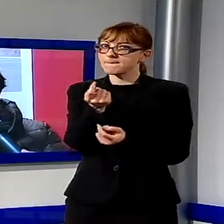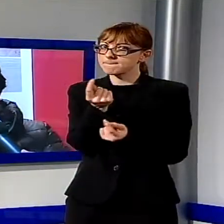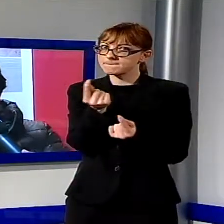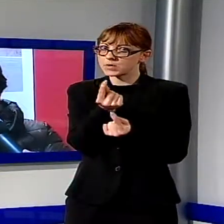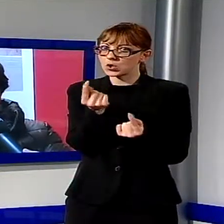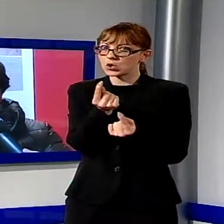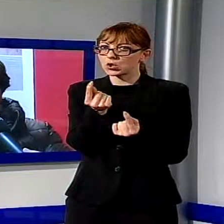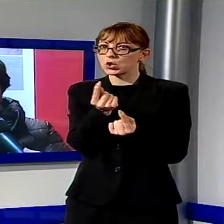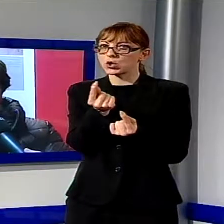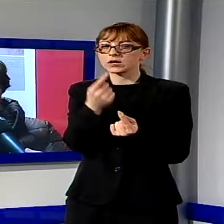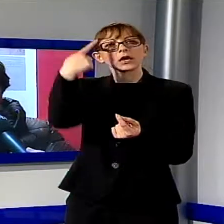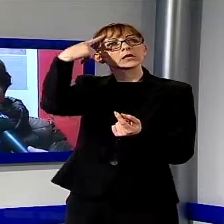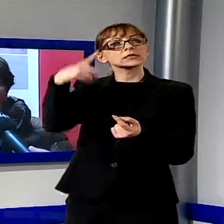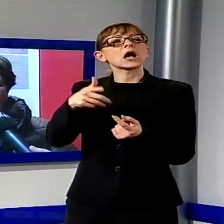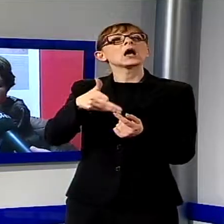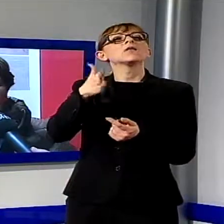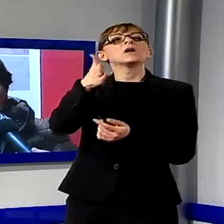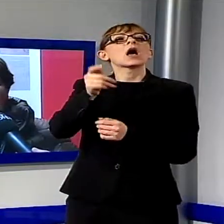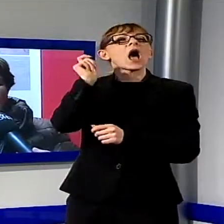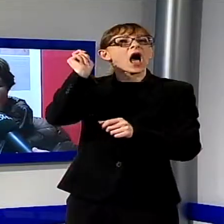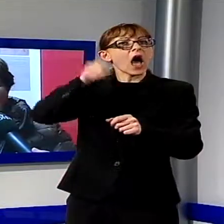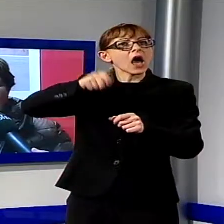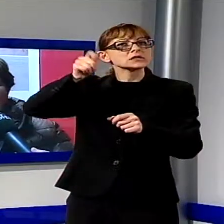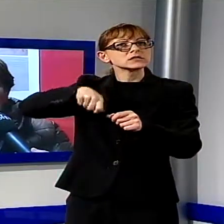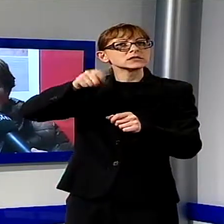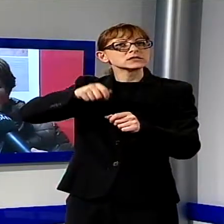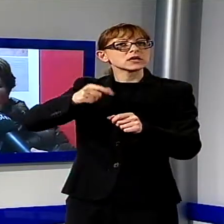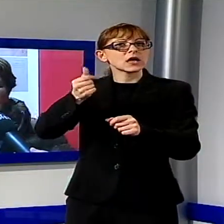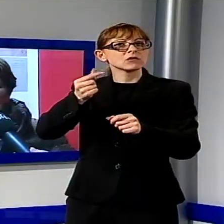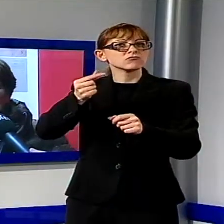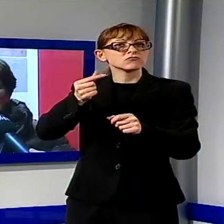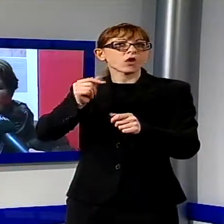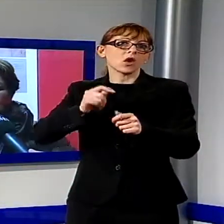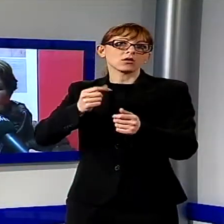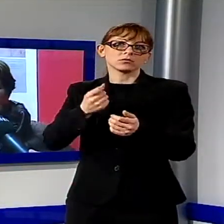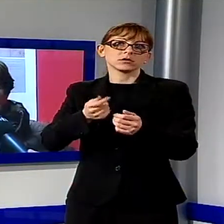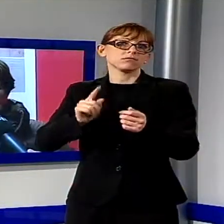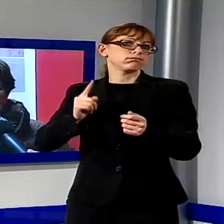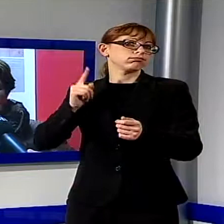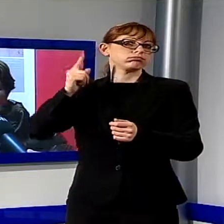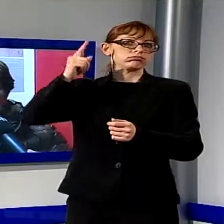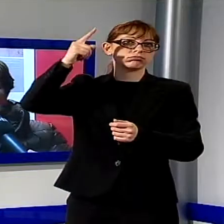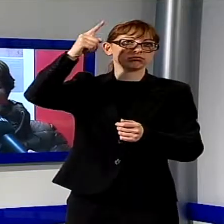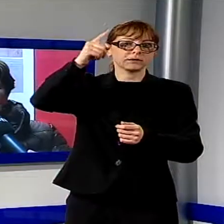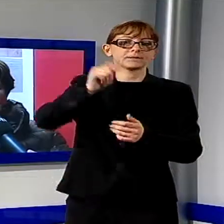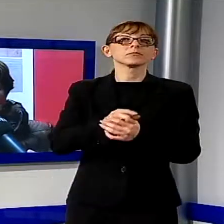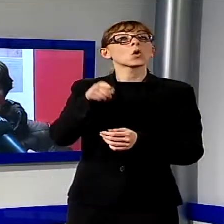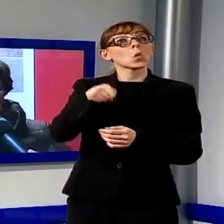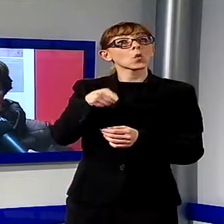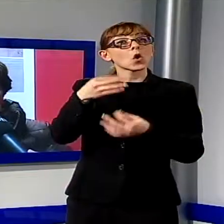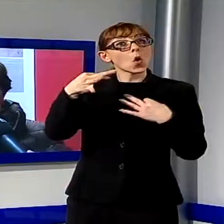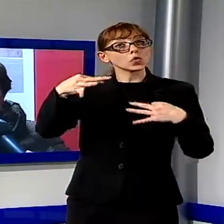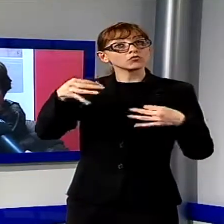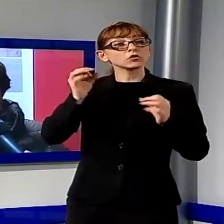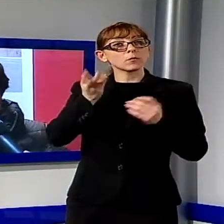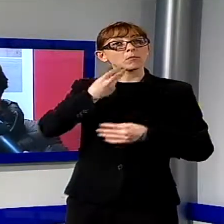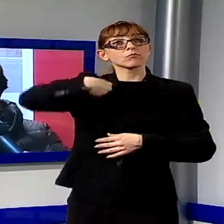come sappiamo quando vanno alle aste raggiungono anche delle cifre veramente notevoli. Questo in particolare è un oggetto che